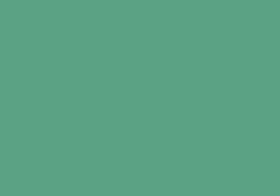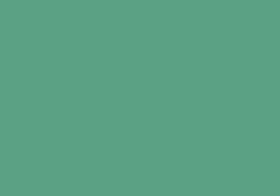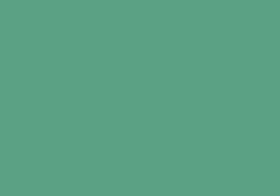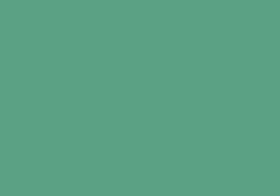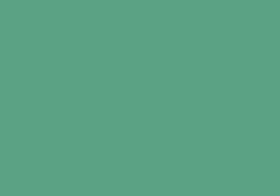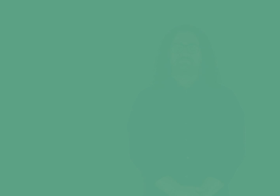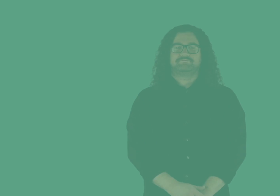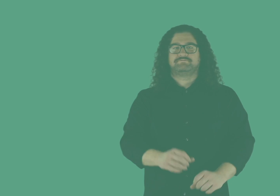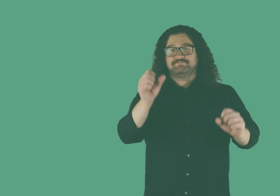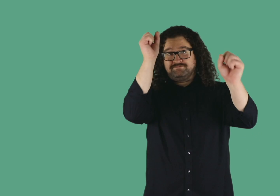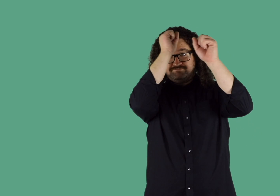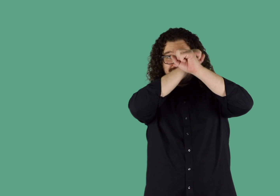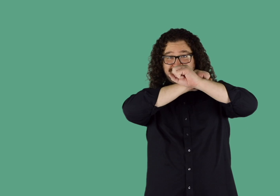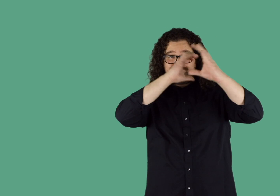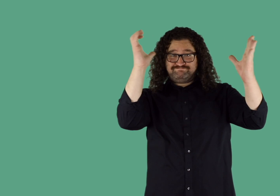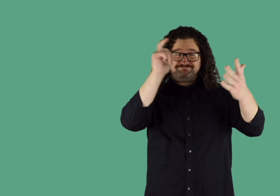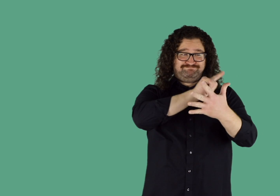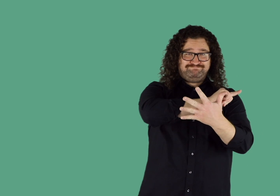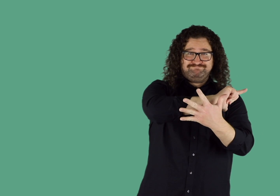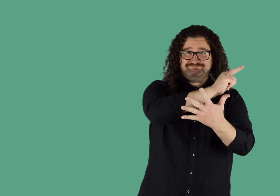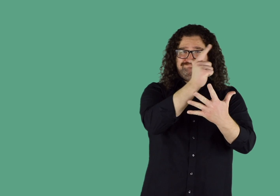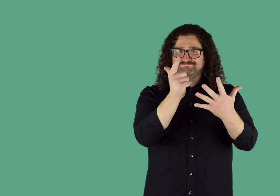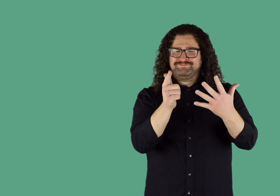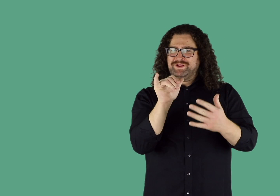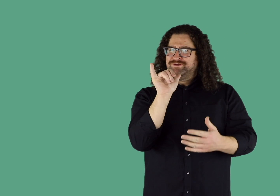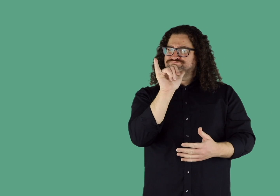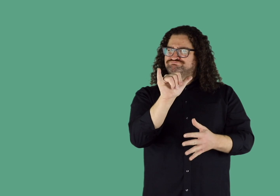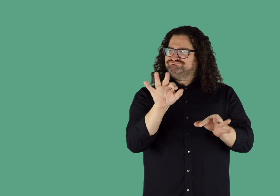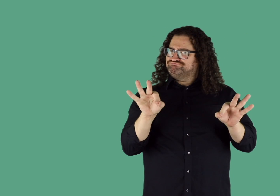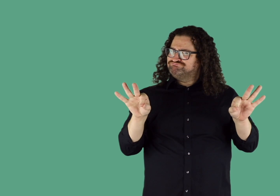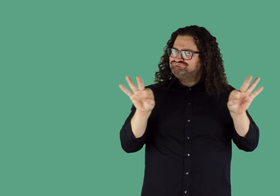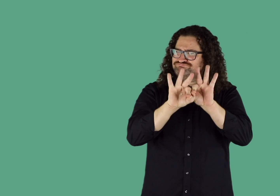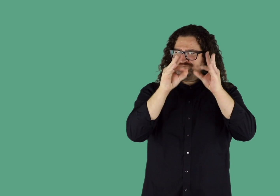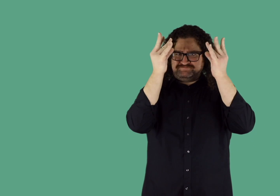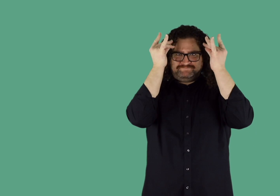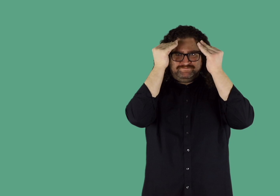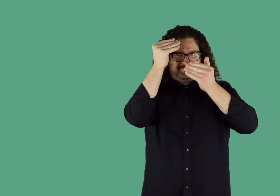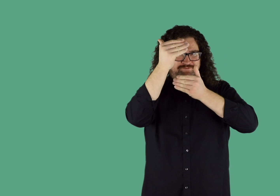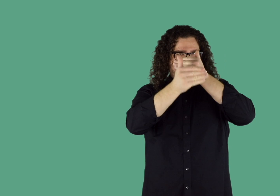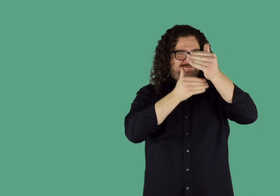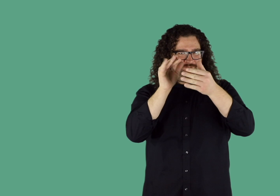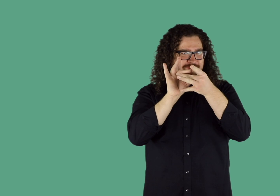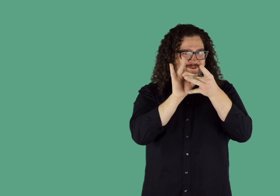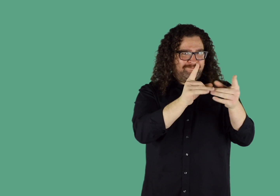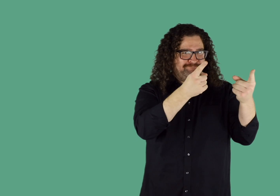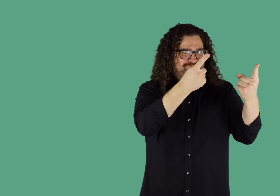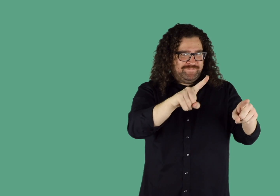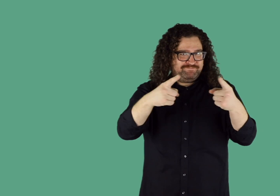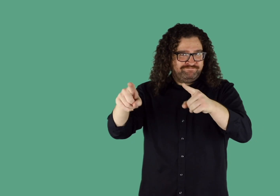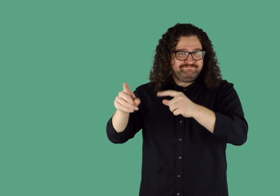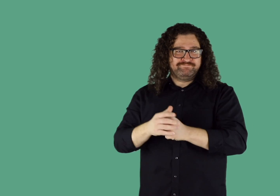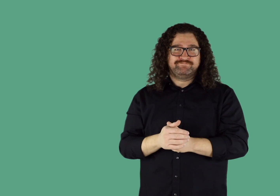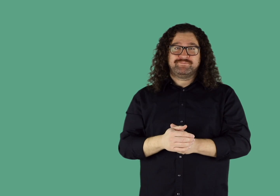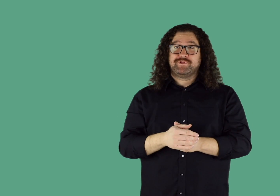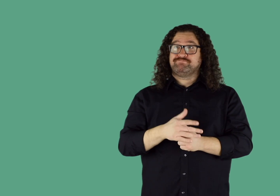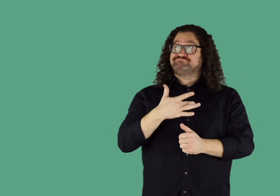El pensar secuencialmente es una habilidad cognitiva bastante